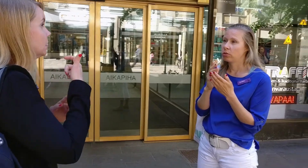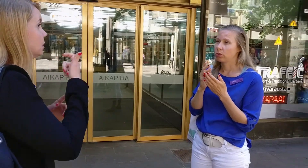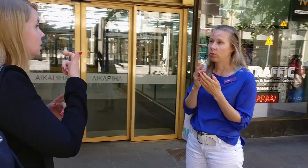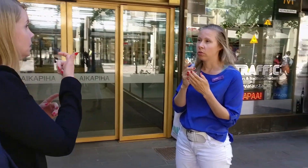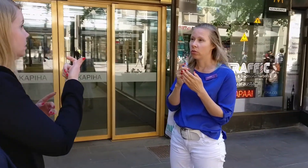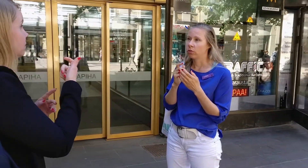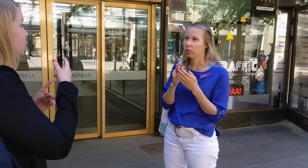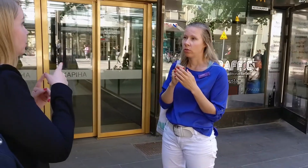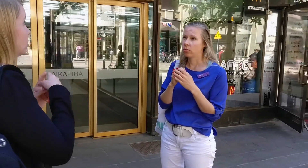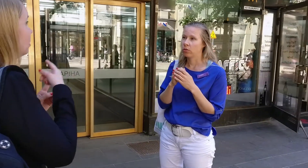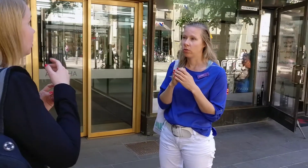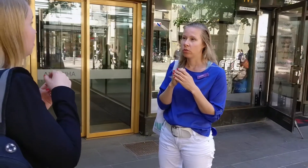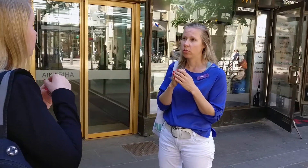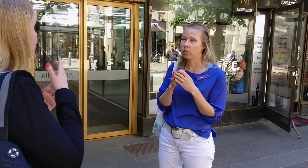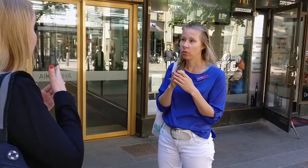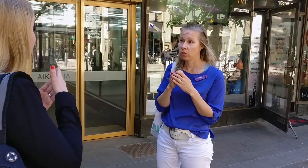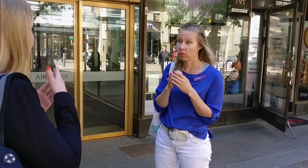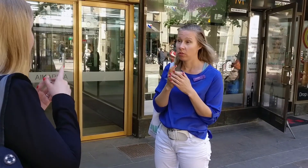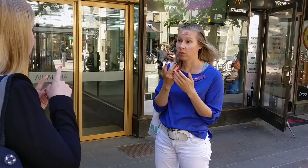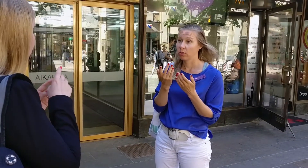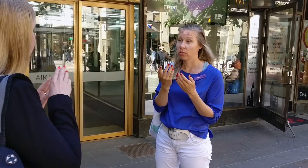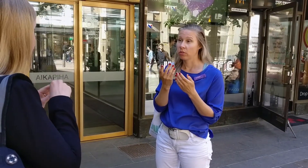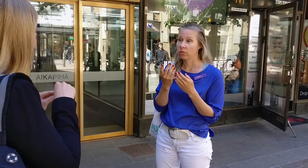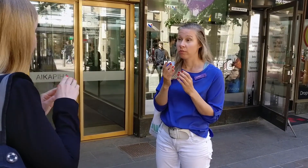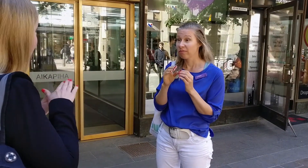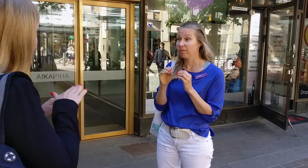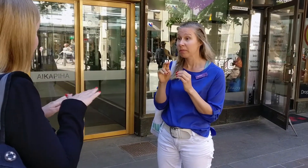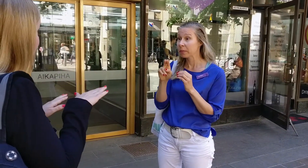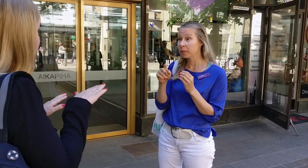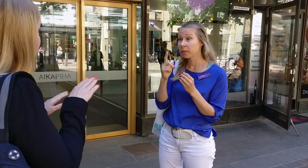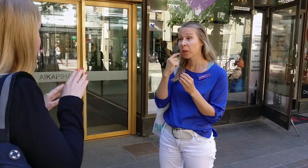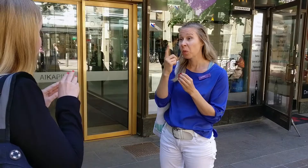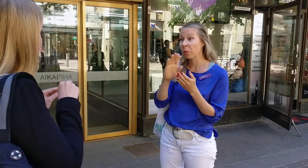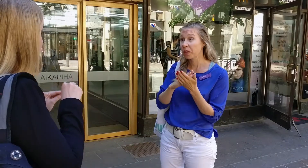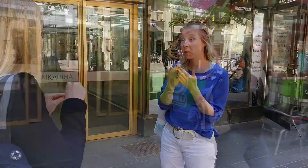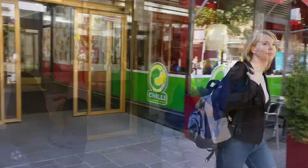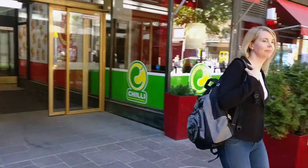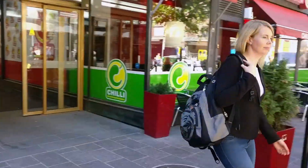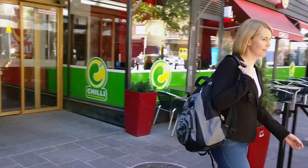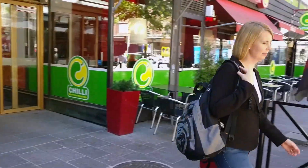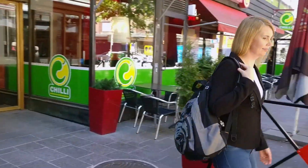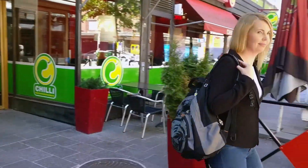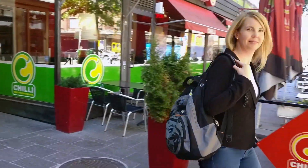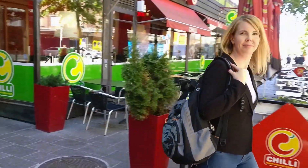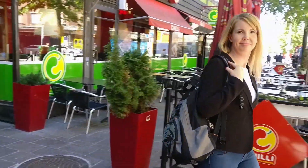edellä. Me keskitytään siihen osaamiseen täällä, eikä niinkään siihen vammaan.